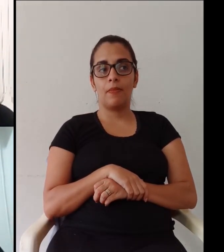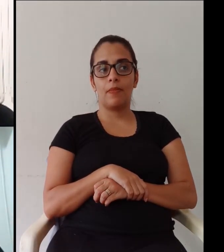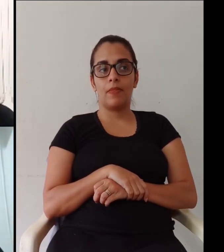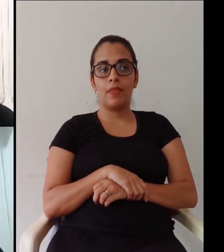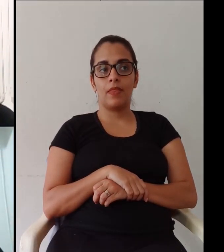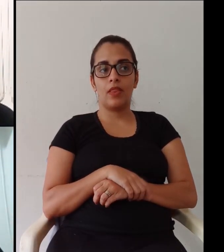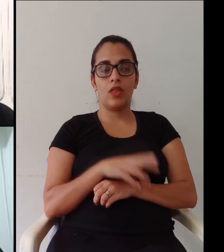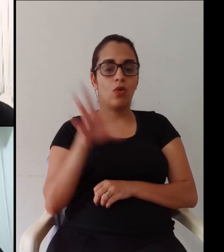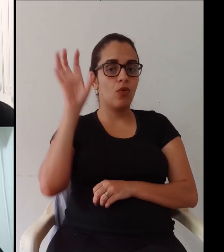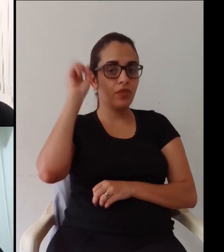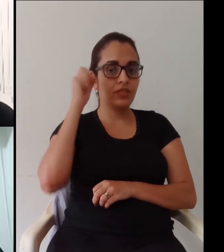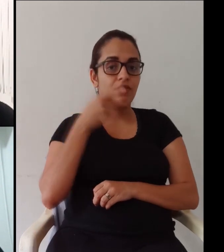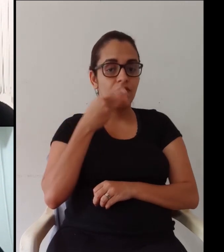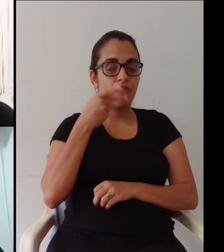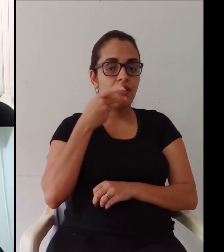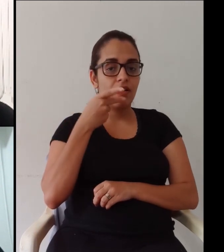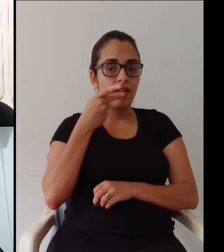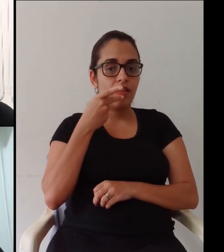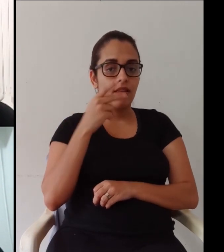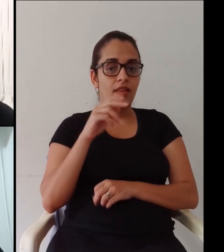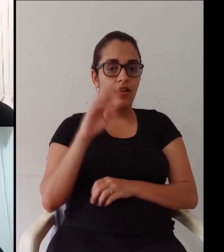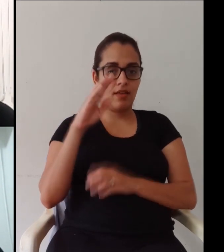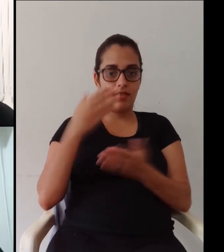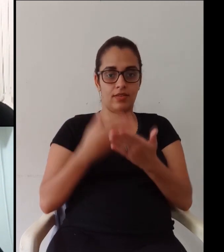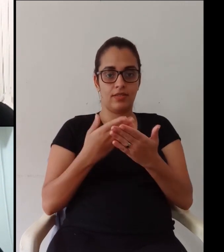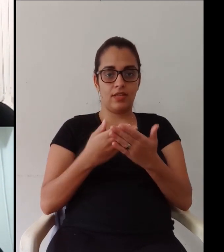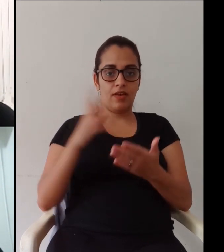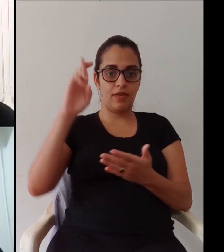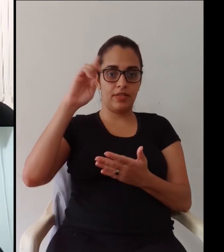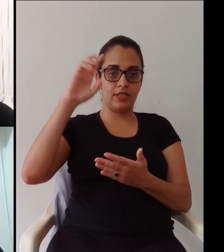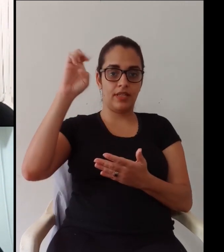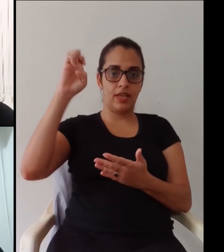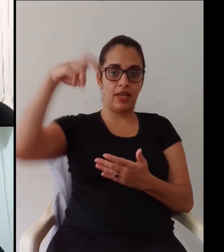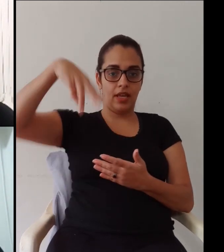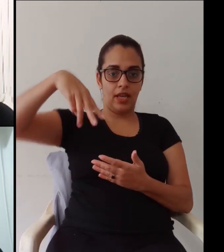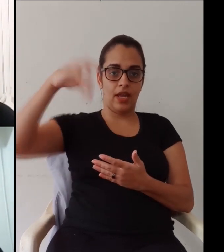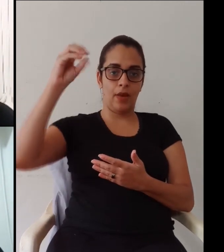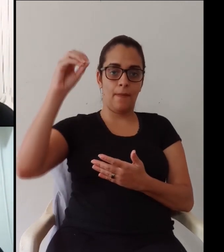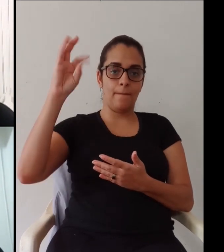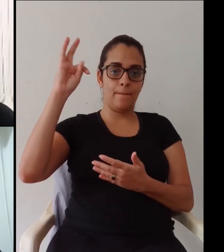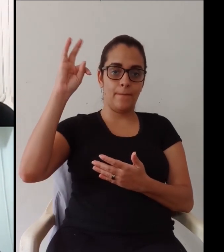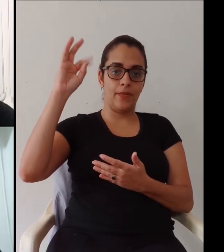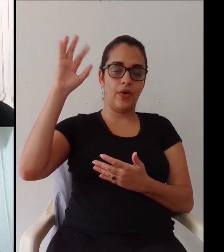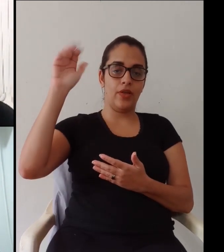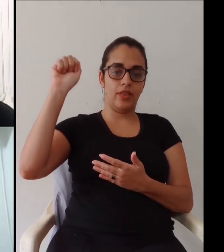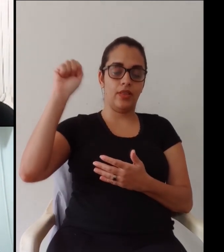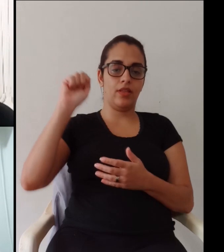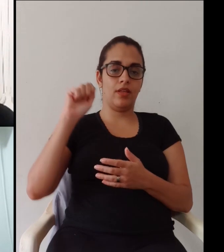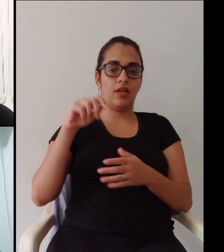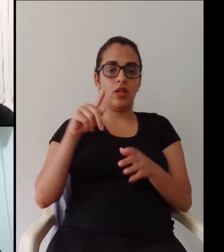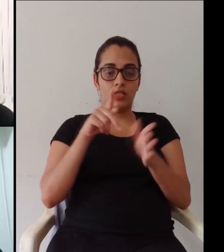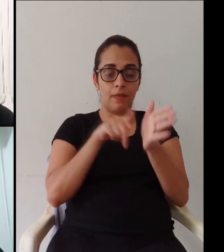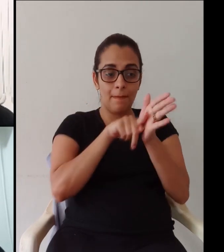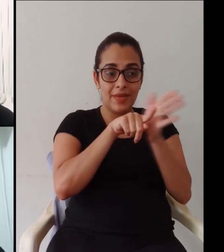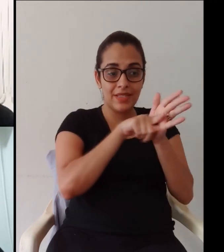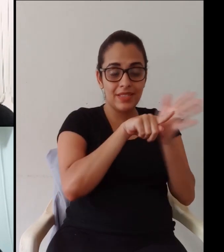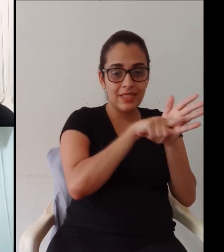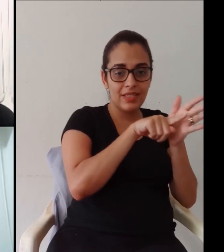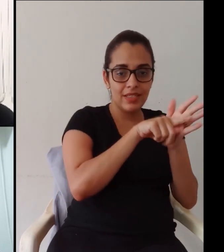vários momentos pode ser alguma coisa até nesse sentido Mas até onde eu ouvi você falando de aulas